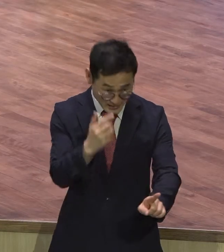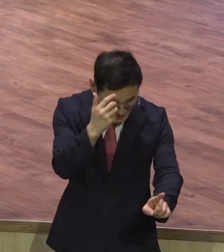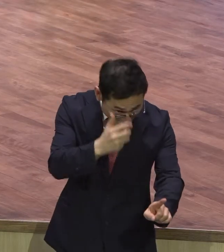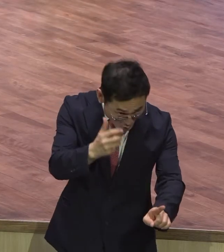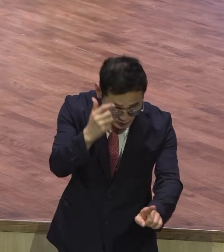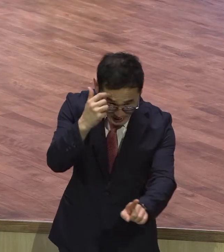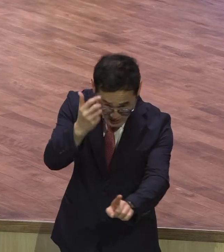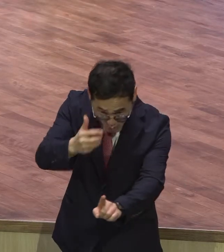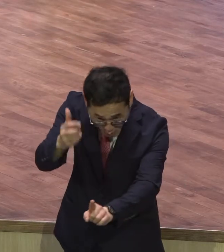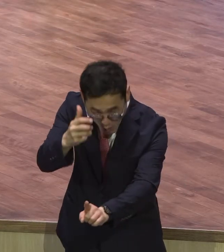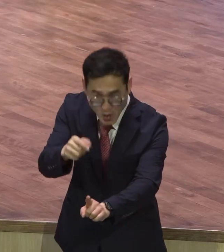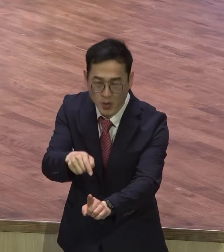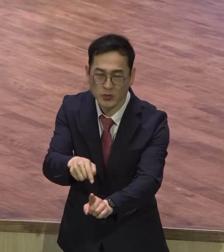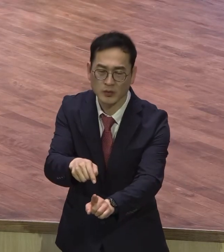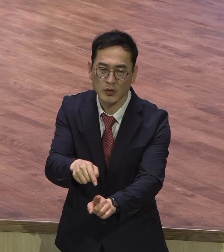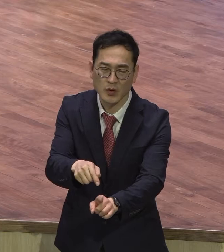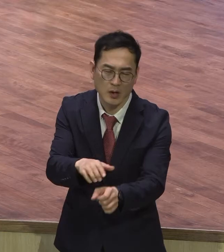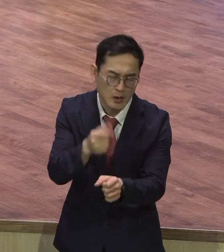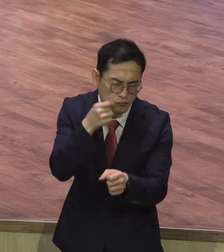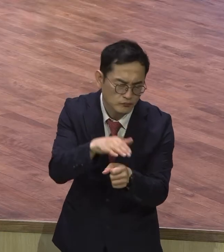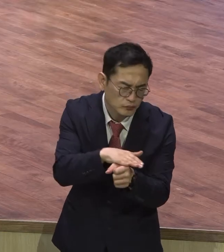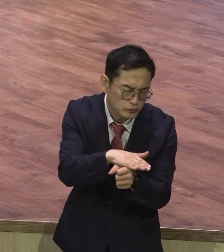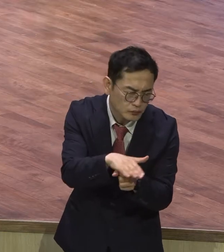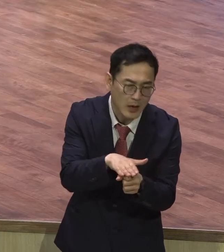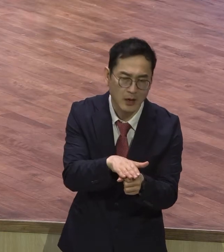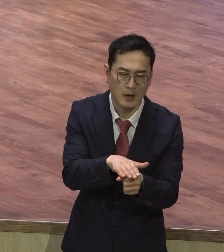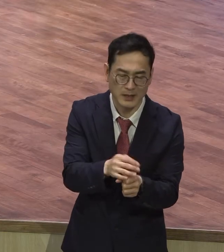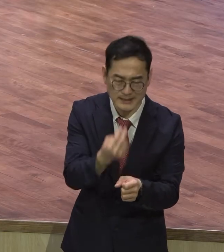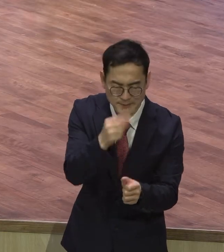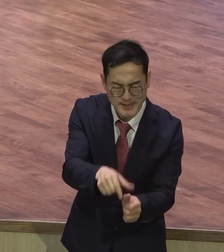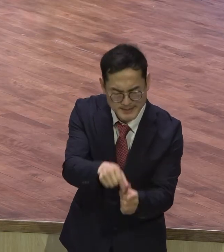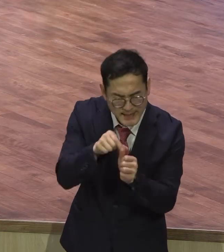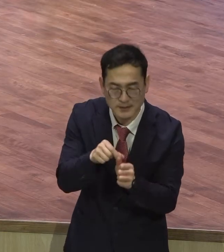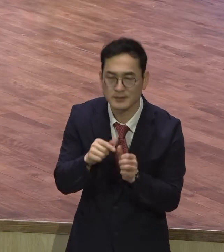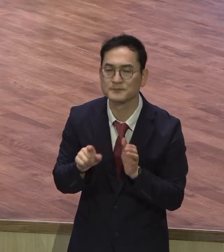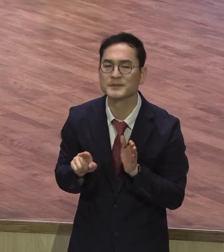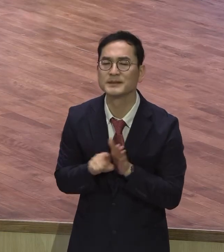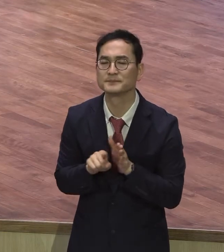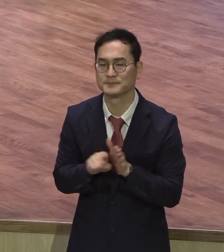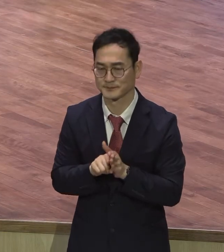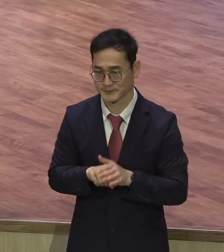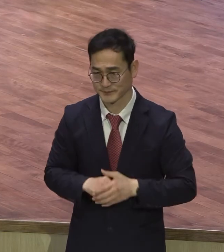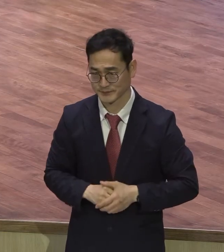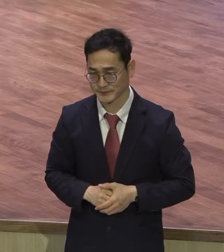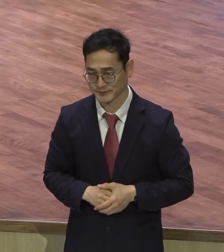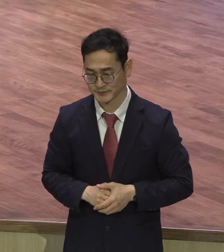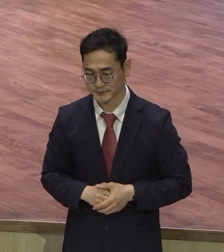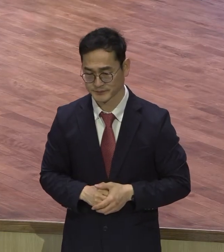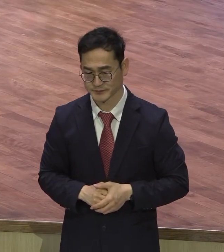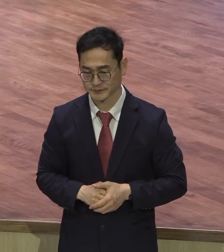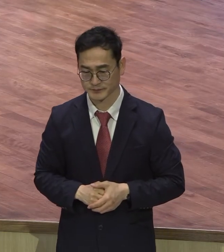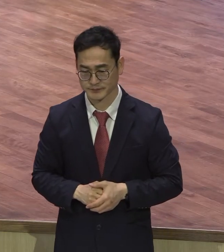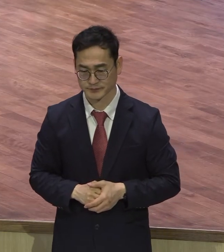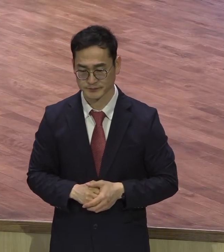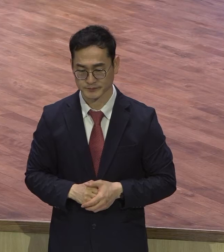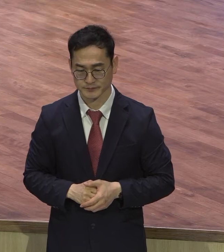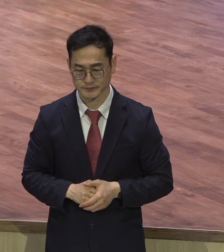생명을 살리는 믿음. 생명을 살리다. 제가 무속팀들이 보낸 사진과 영상을 봤어요. 너무너무